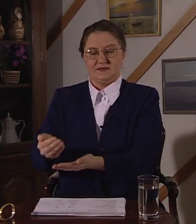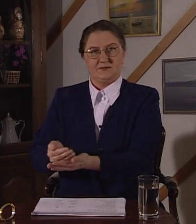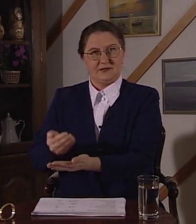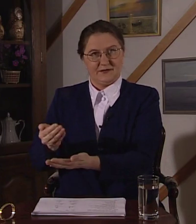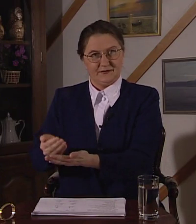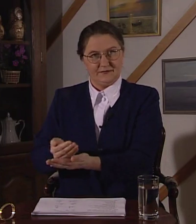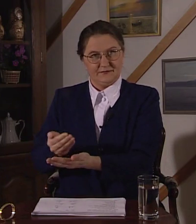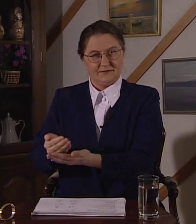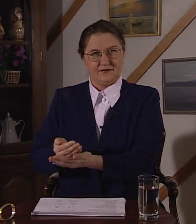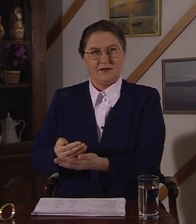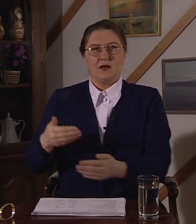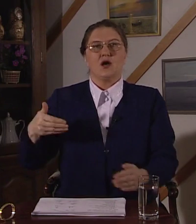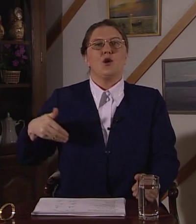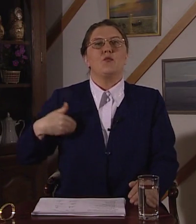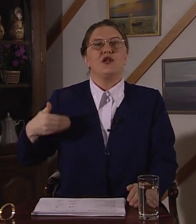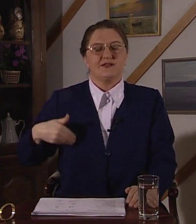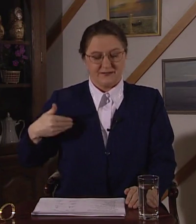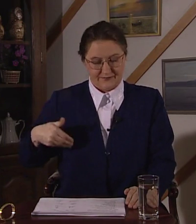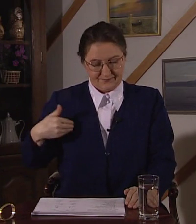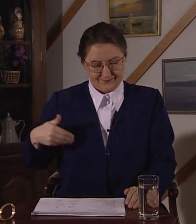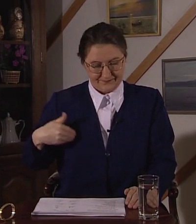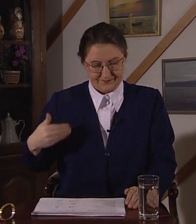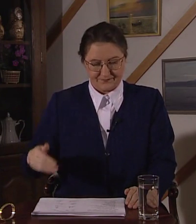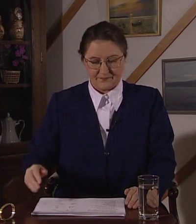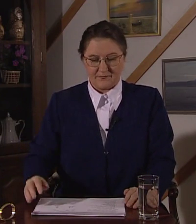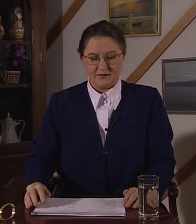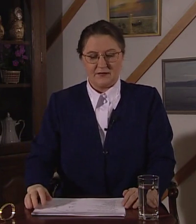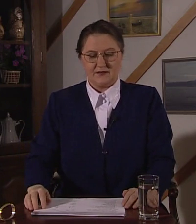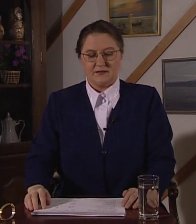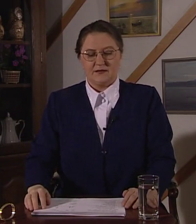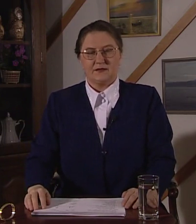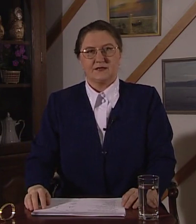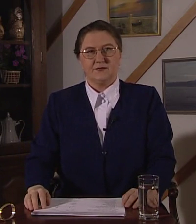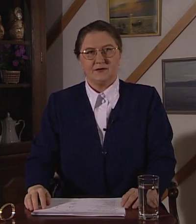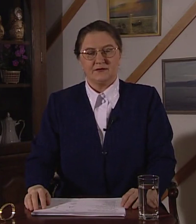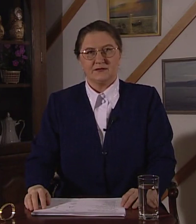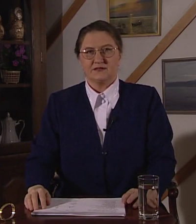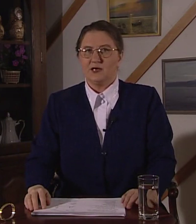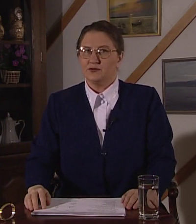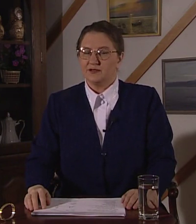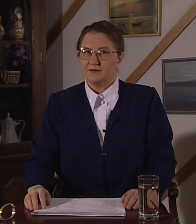Сметана полезная. Рыба соленая.